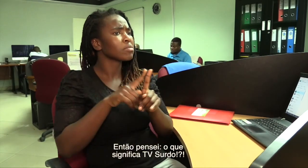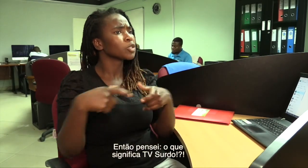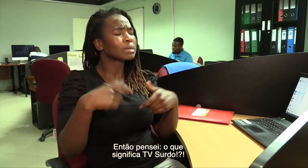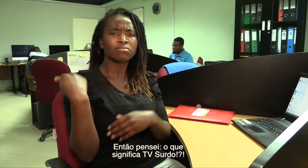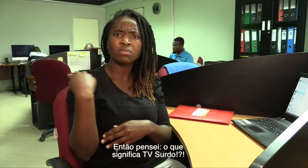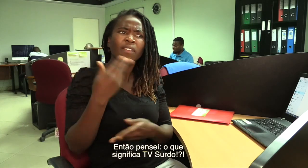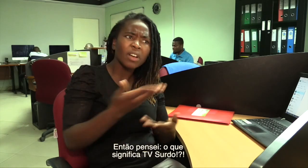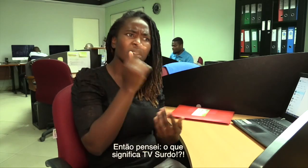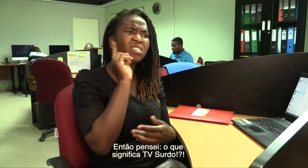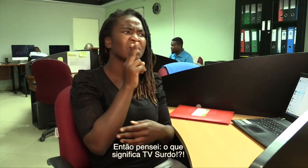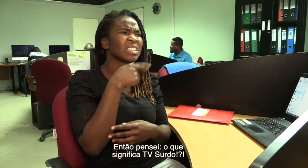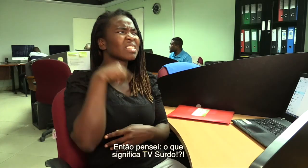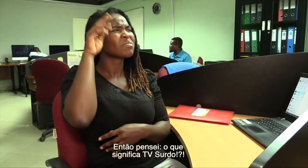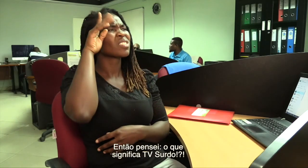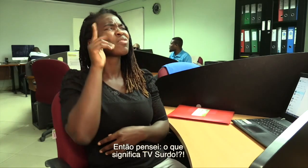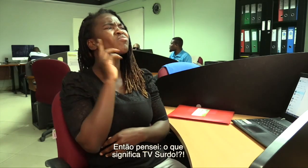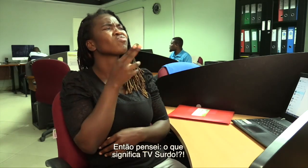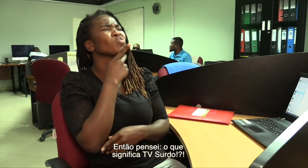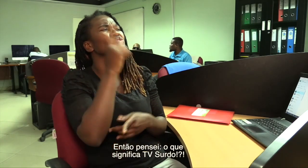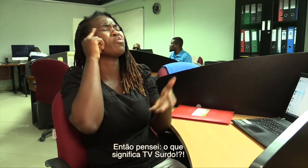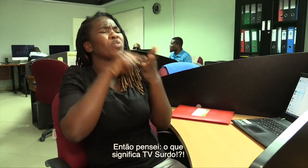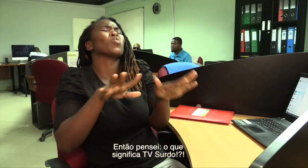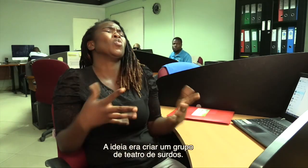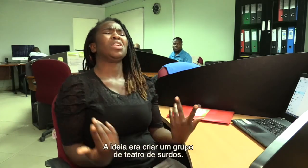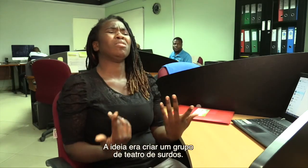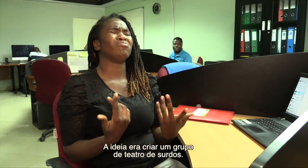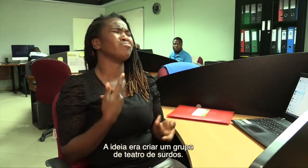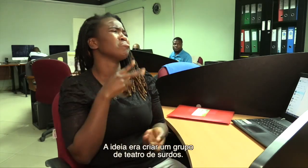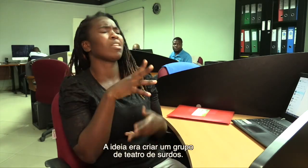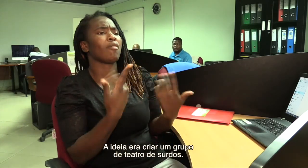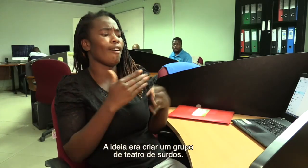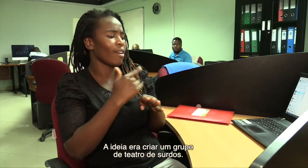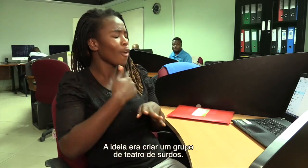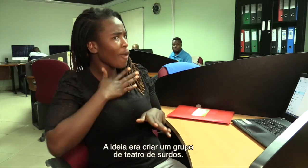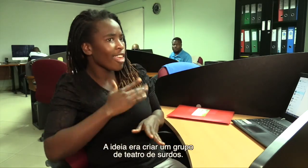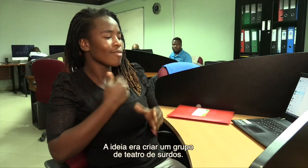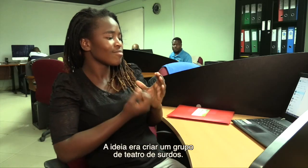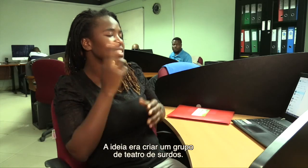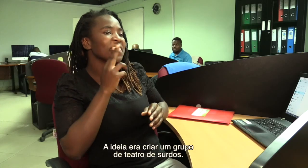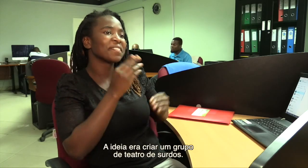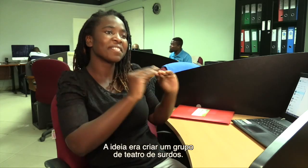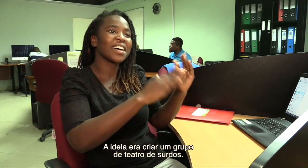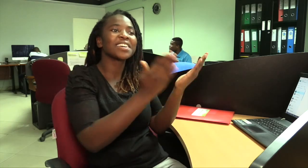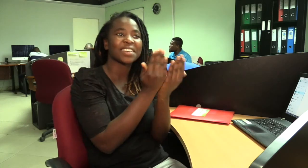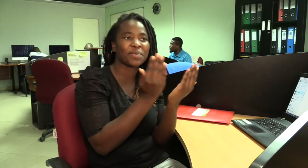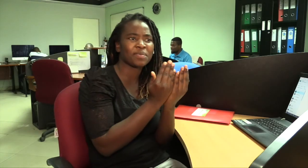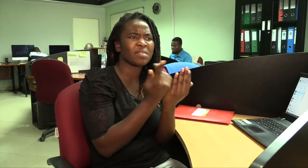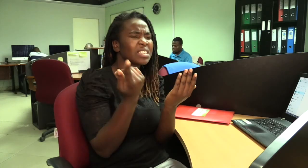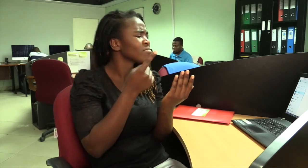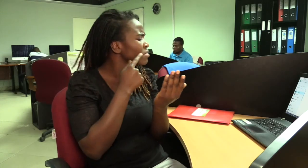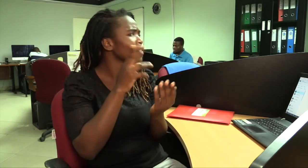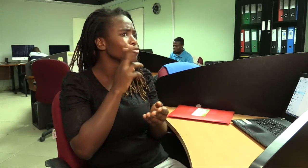então pensei o que significa TV surdo? A ideia era criar um